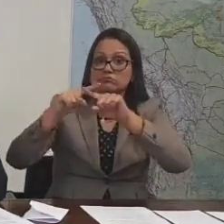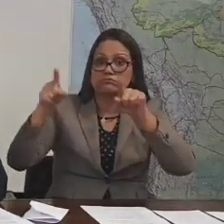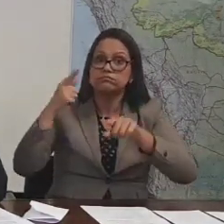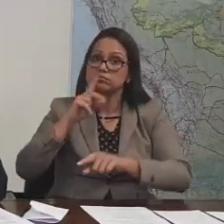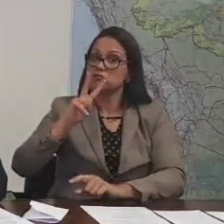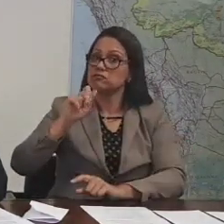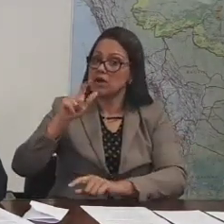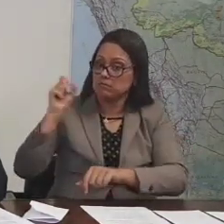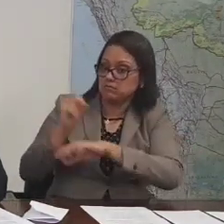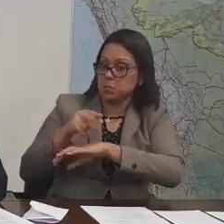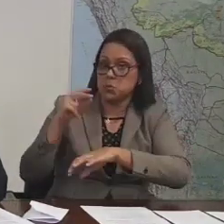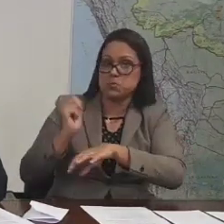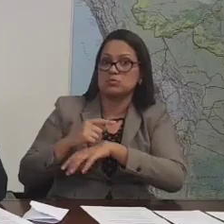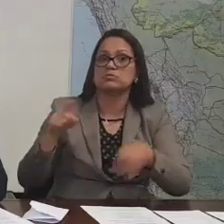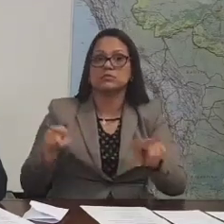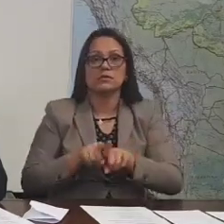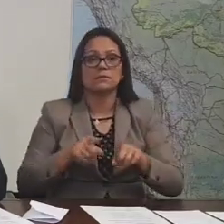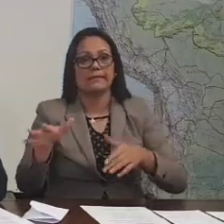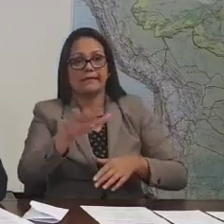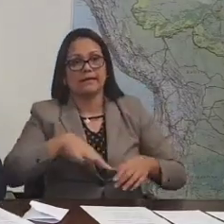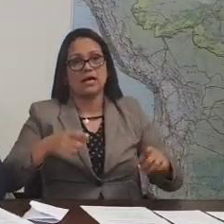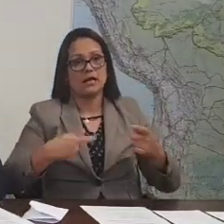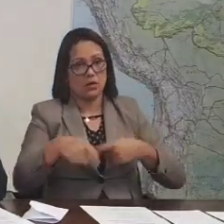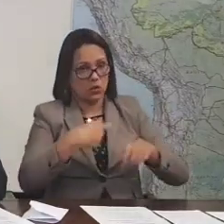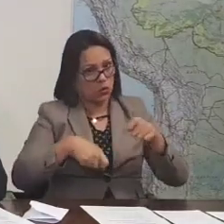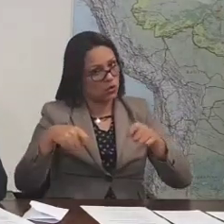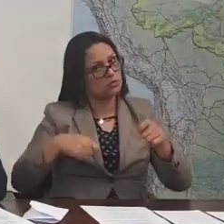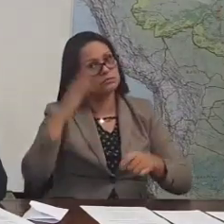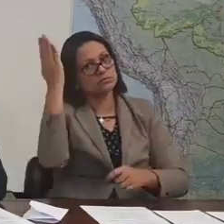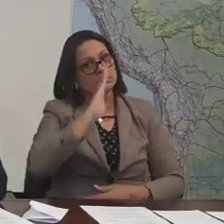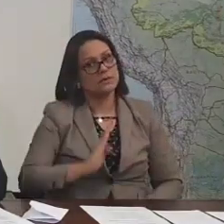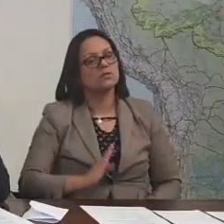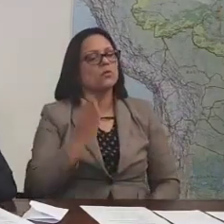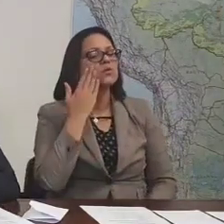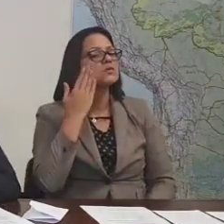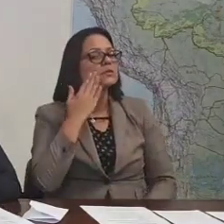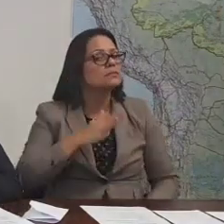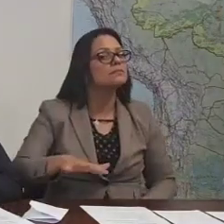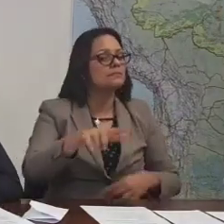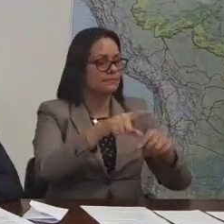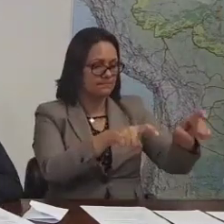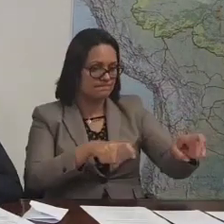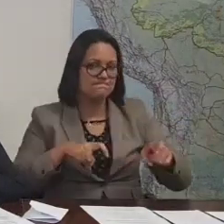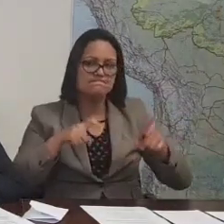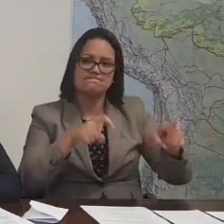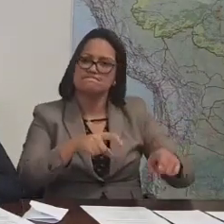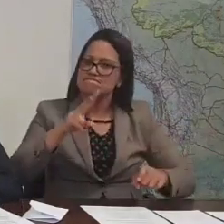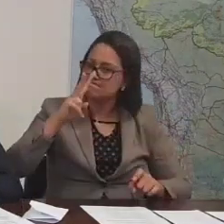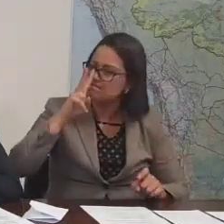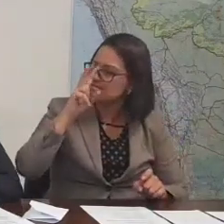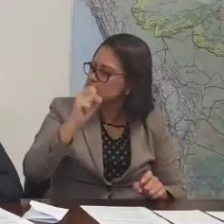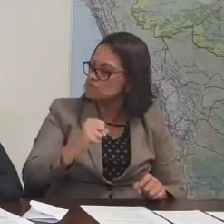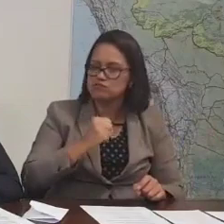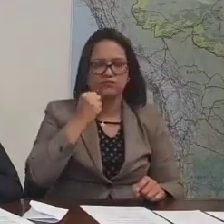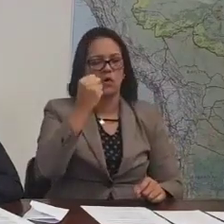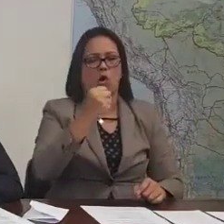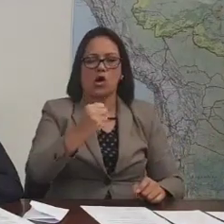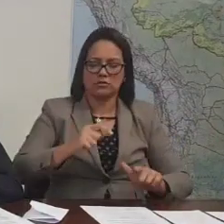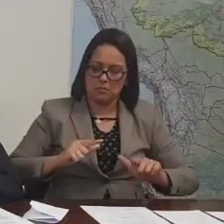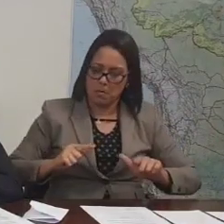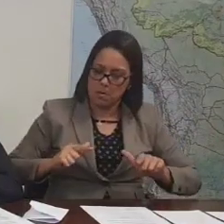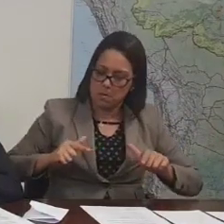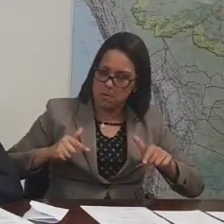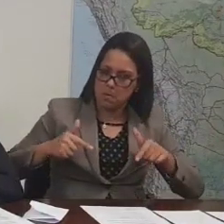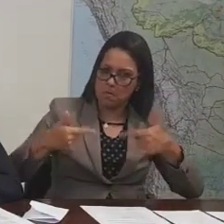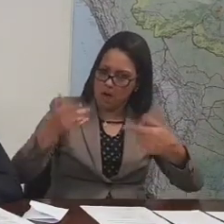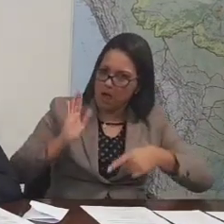questão dos recursos e da economia do nosso país. Sabendo que o agronegócio é que, sem dúvida nenhuma, um motor de toda essa engrenagem aí do